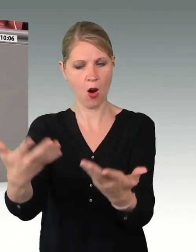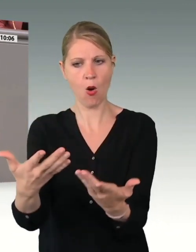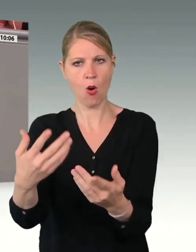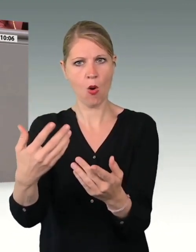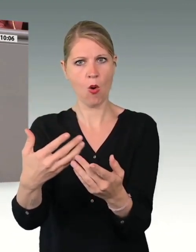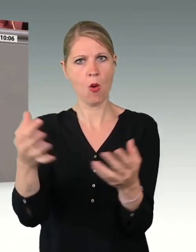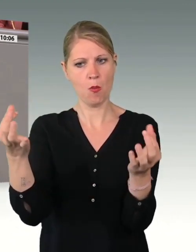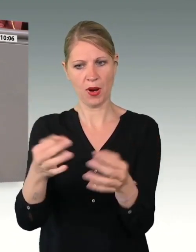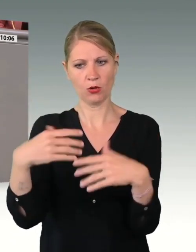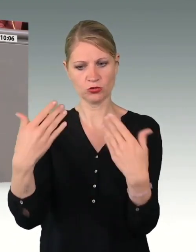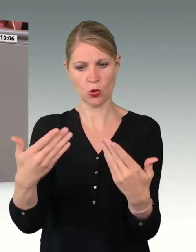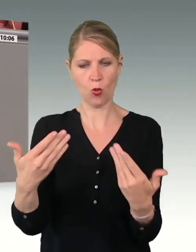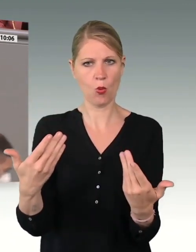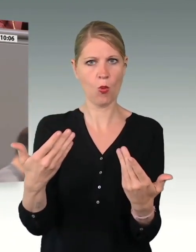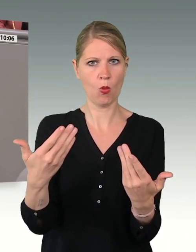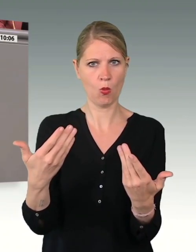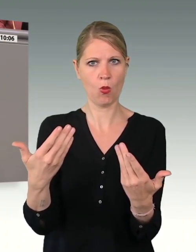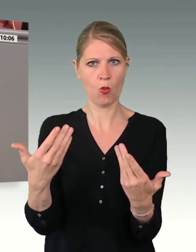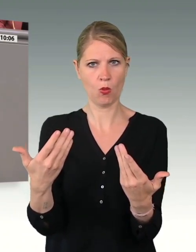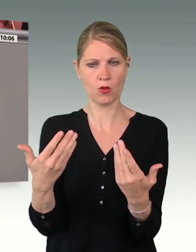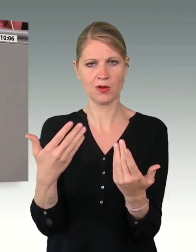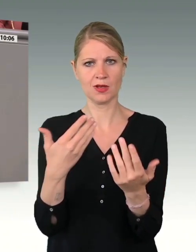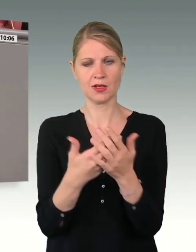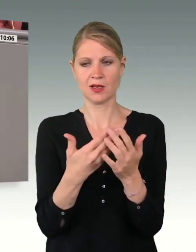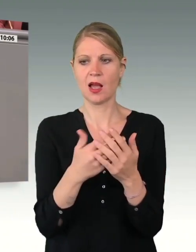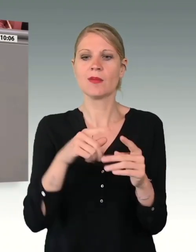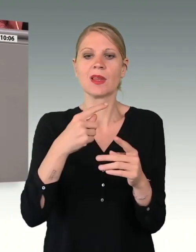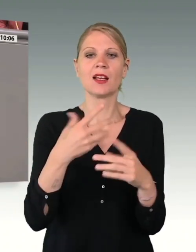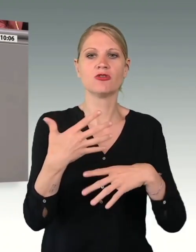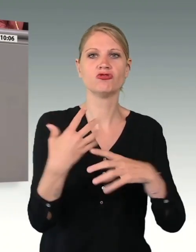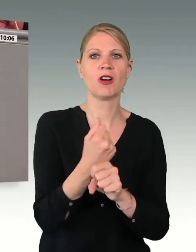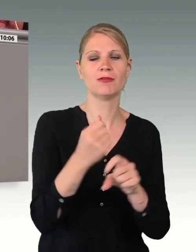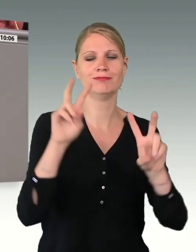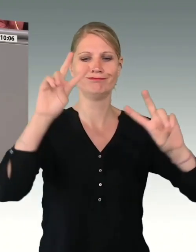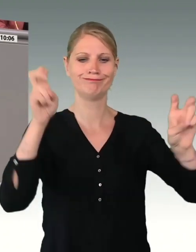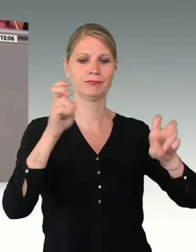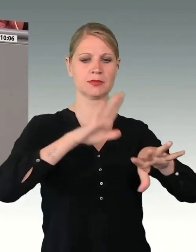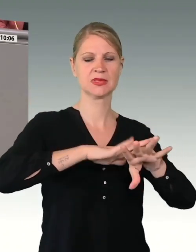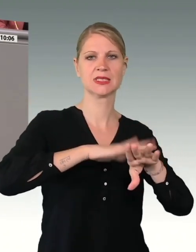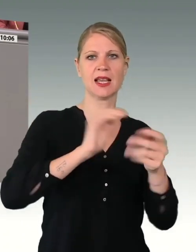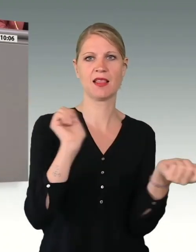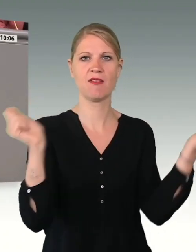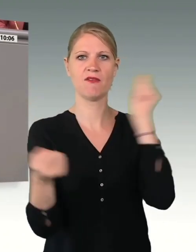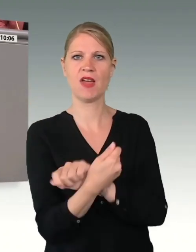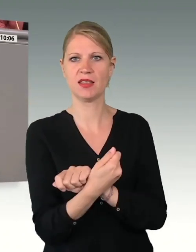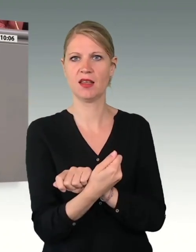Nur dann wird die auch so groß angekündigte Zeitenwende wirklich mit Leben gefüllt werden.